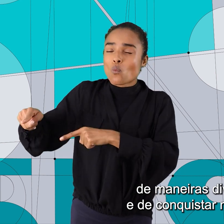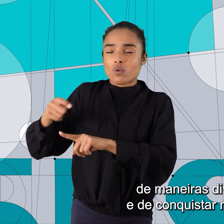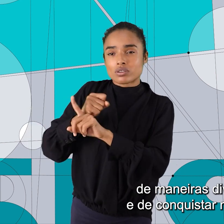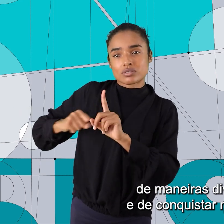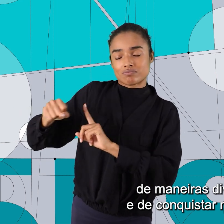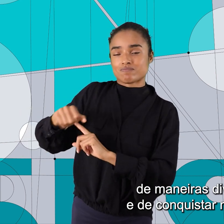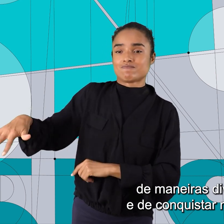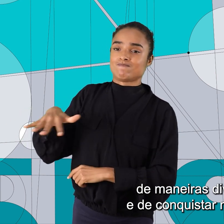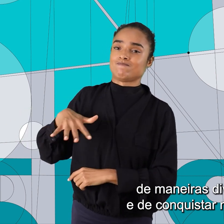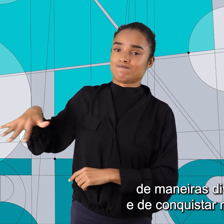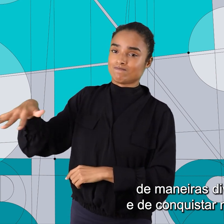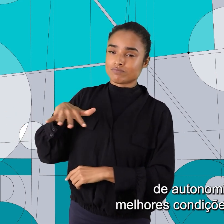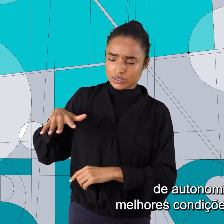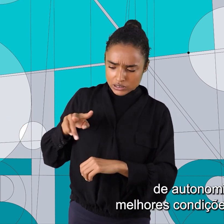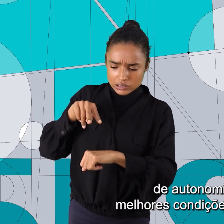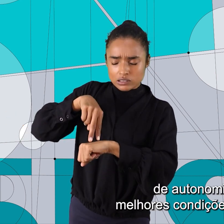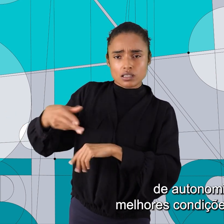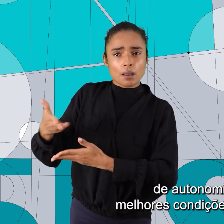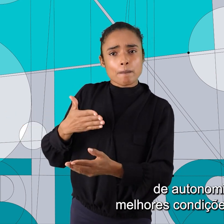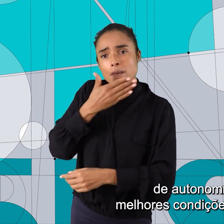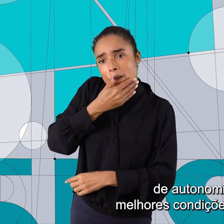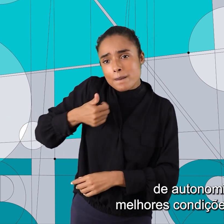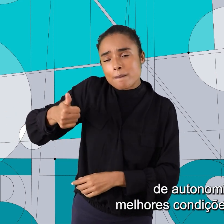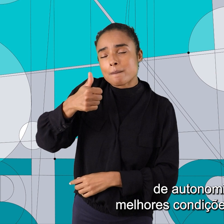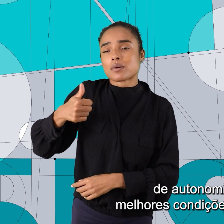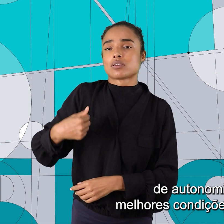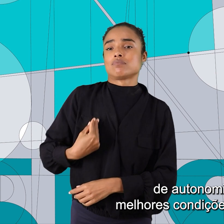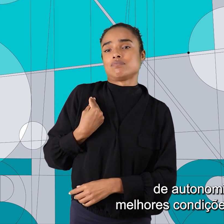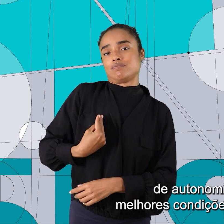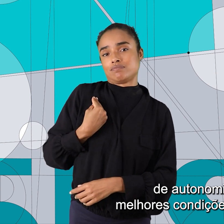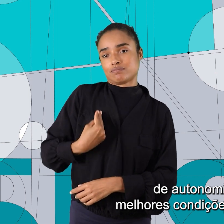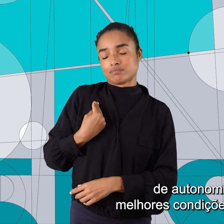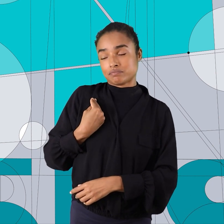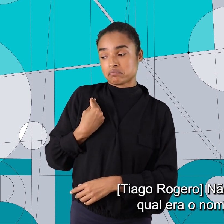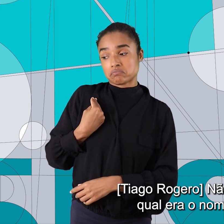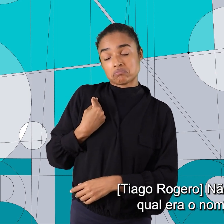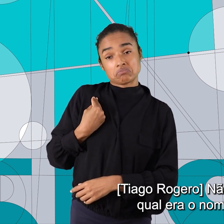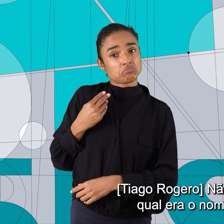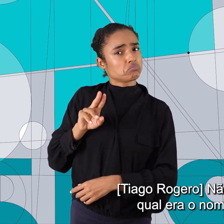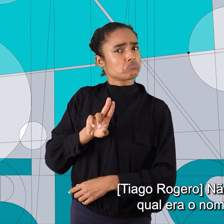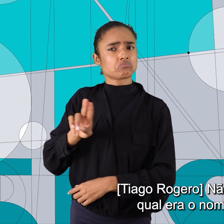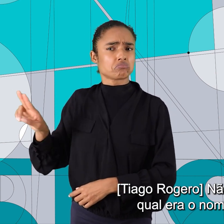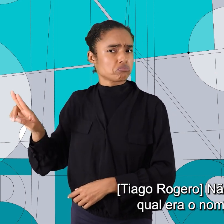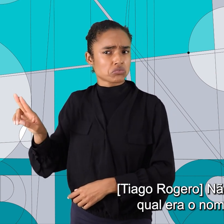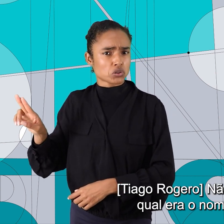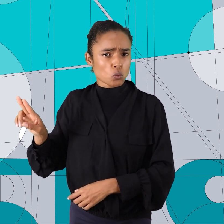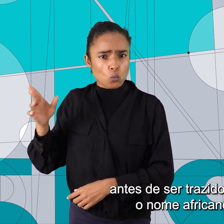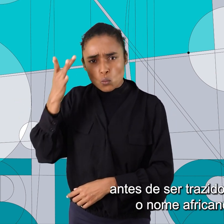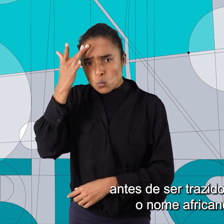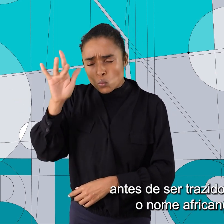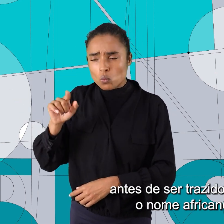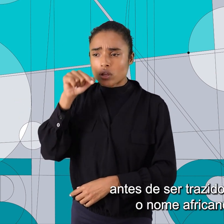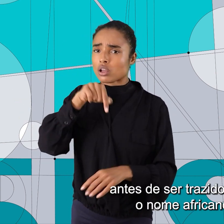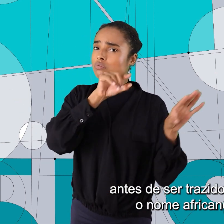diversas e de conquistar margens de autonomia e melhores condições de vida. Não se sabe qual era o nome dele